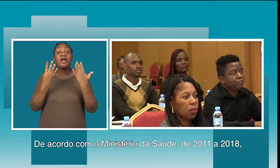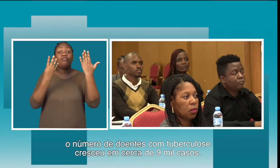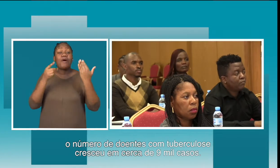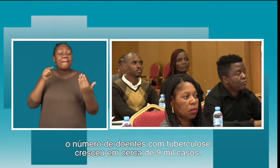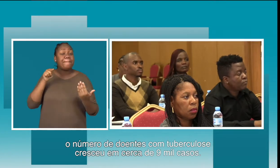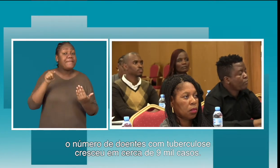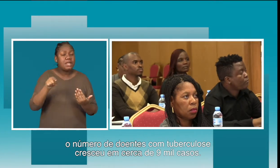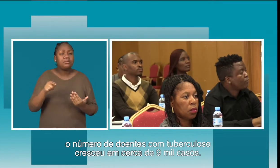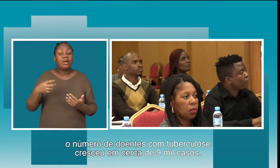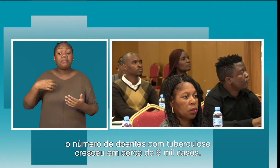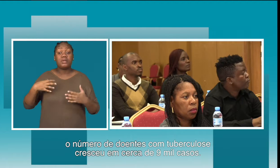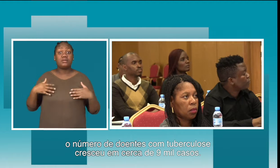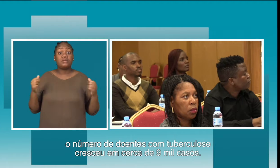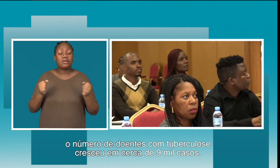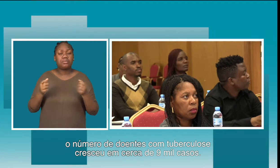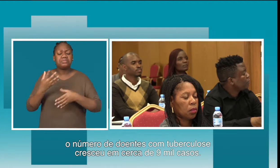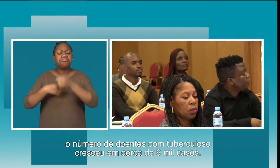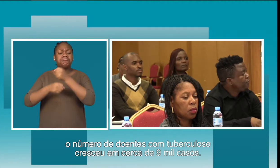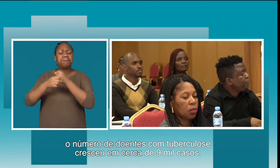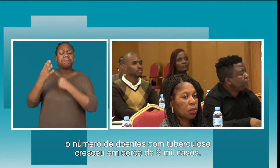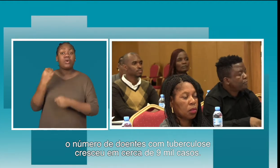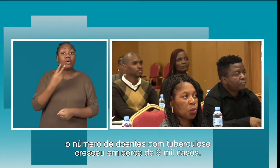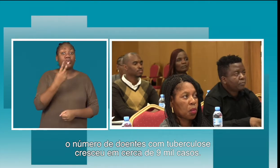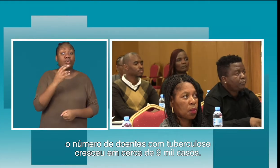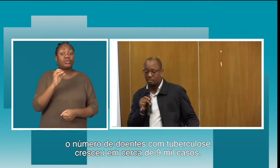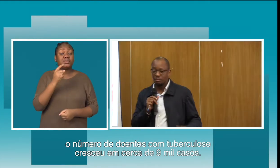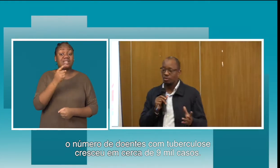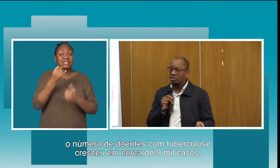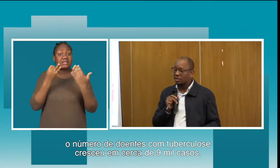o número de doentes com tuberculose cresceu em cerca de 9 mil casos.